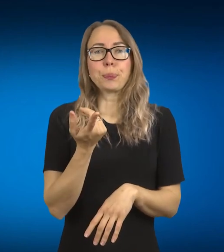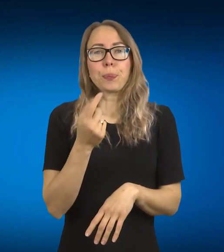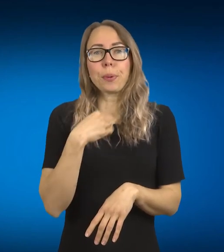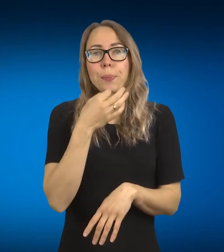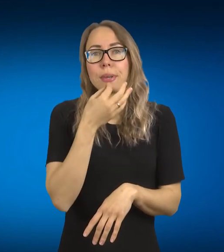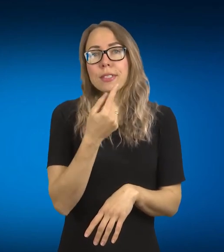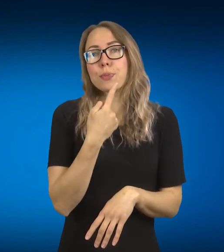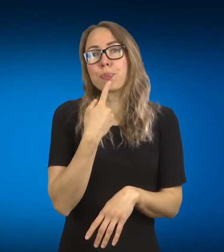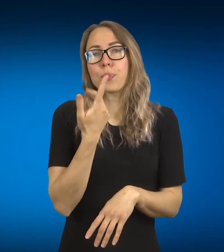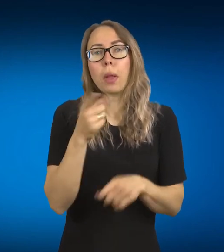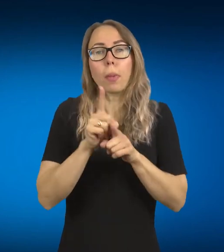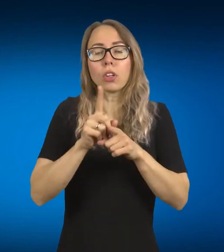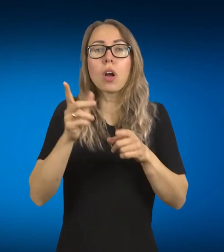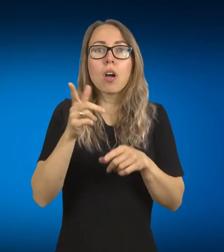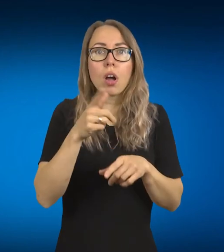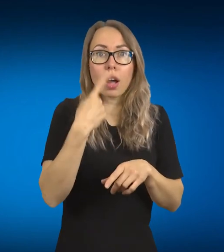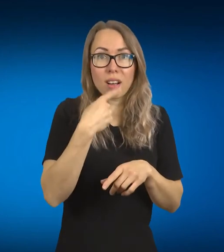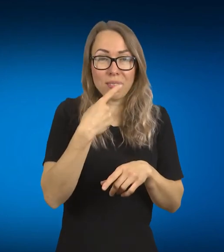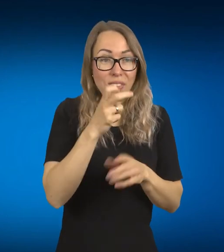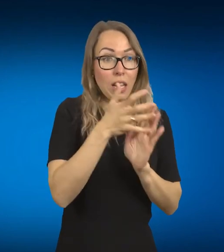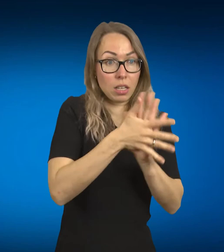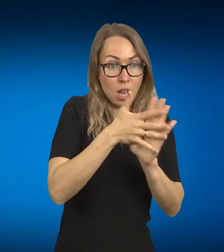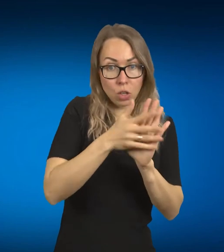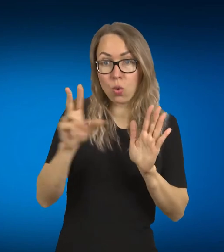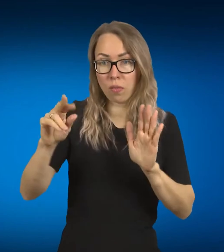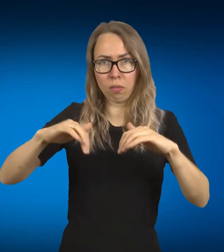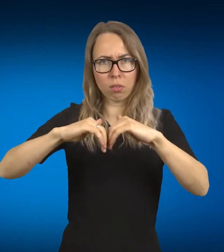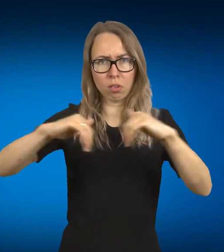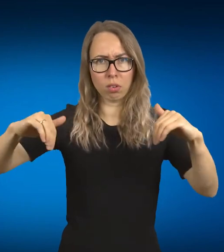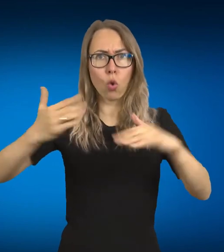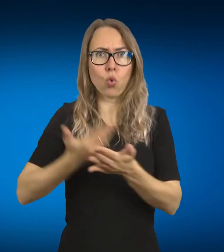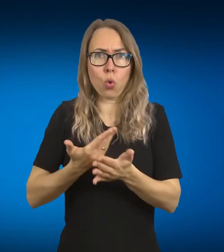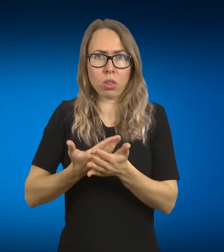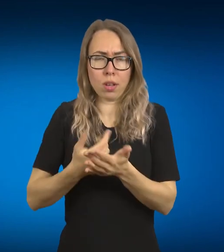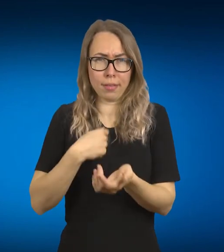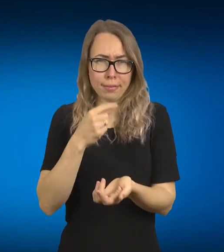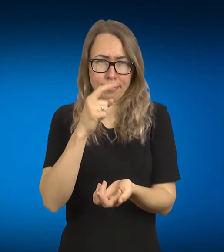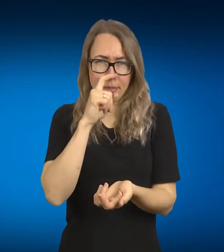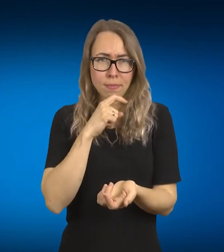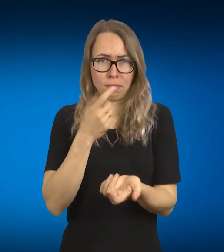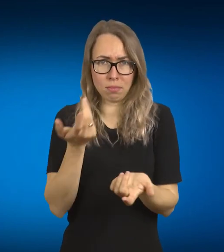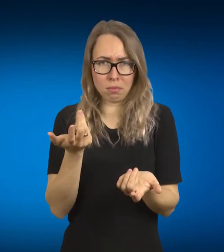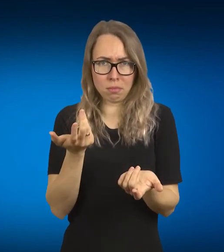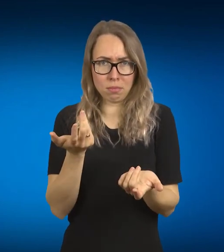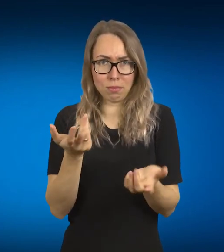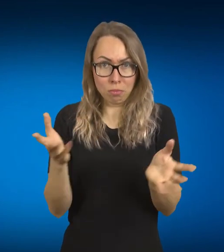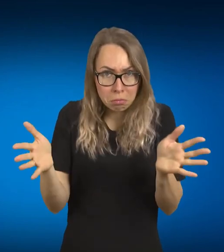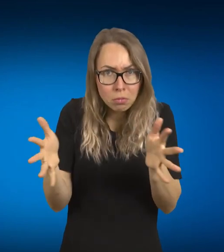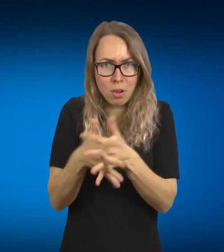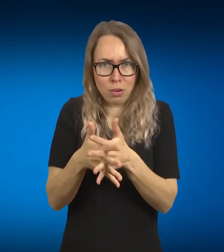barjerastas kalbos. Ir, nu, ir gal ne būtinai visiem aišku įdomu ją išmokti,